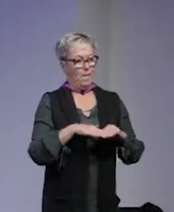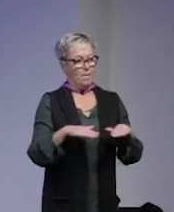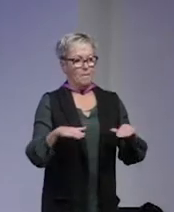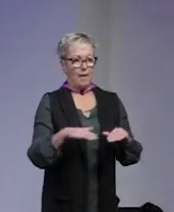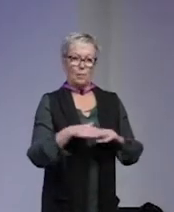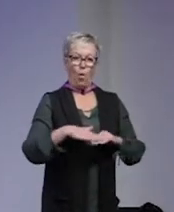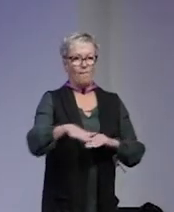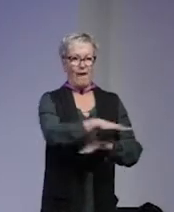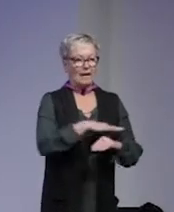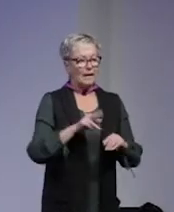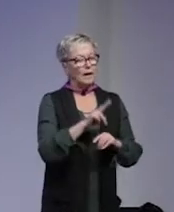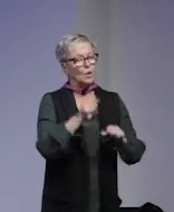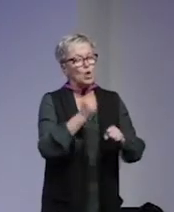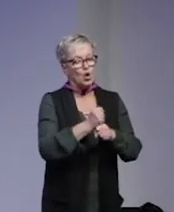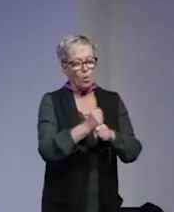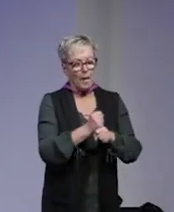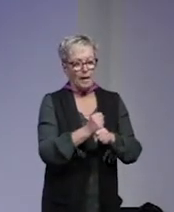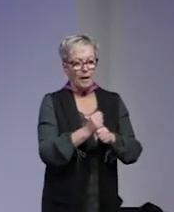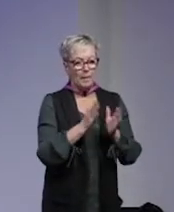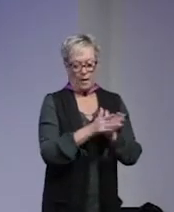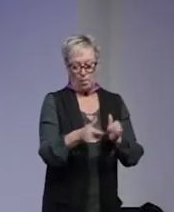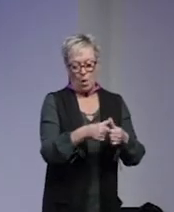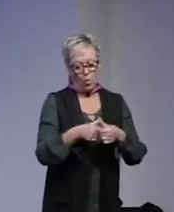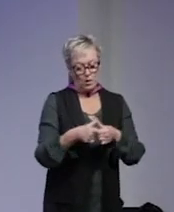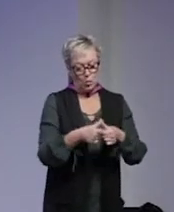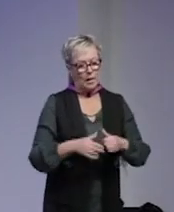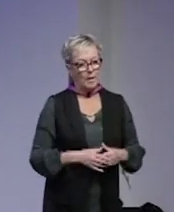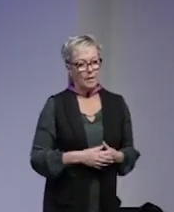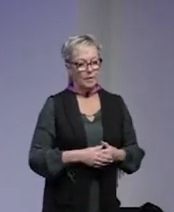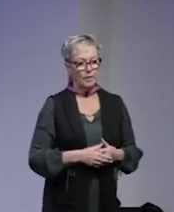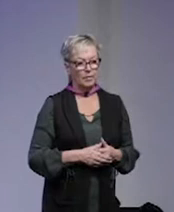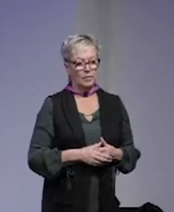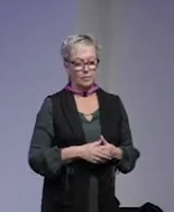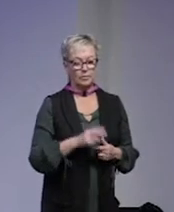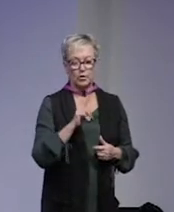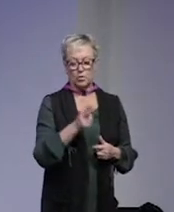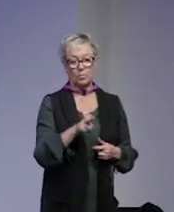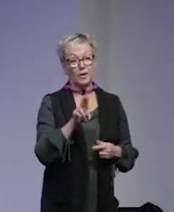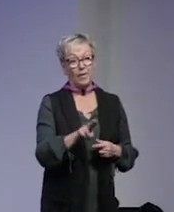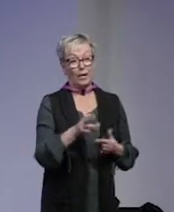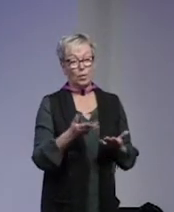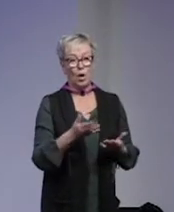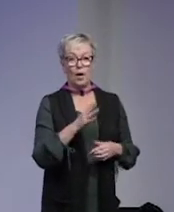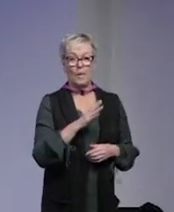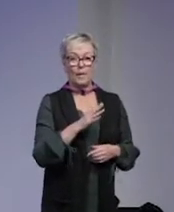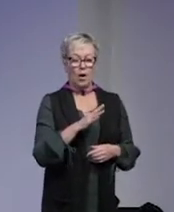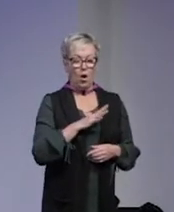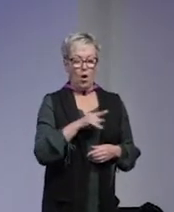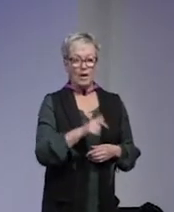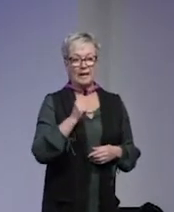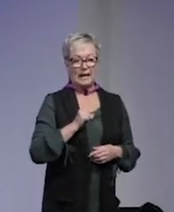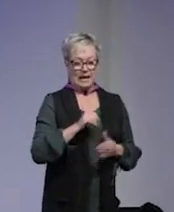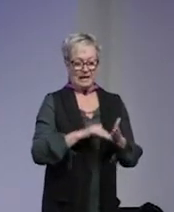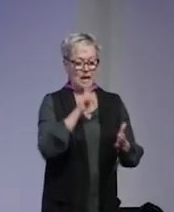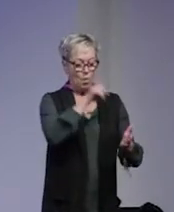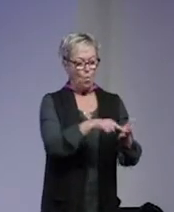på fältet när du ska jobba med de här organisationerna som de facto har den här tillgången till